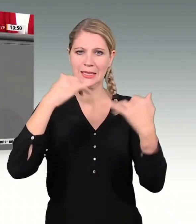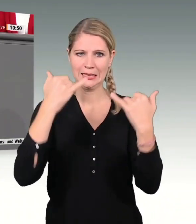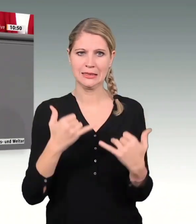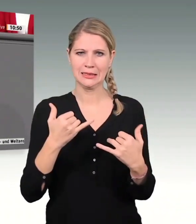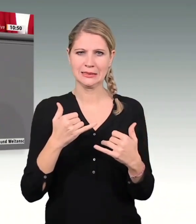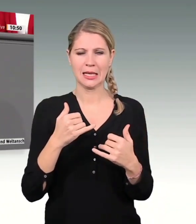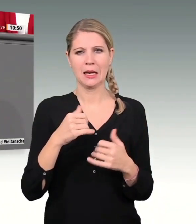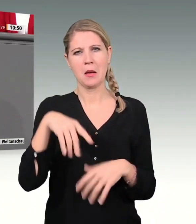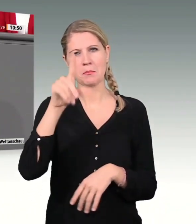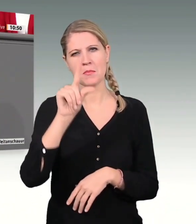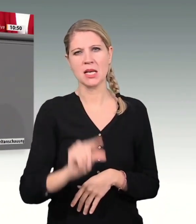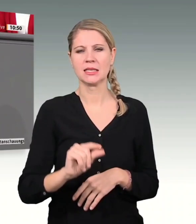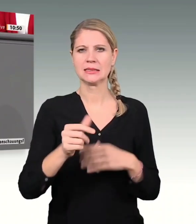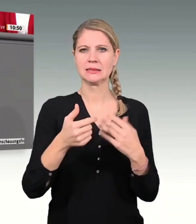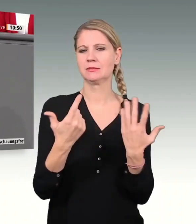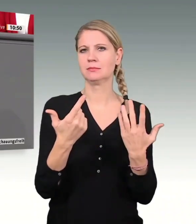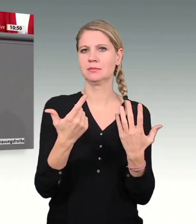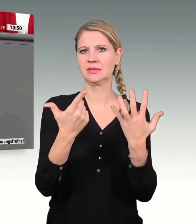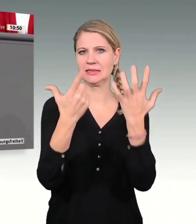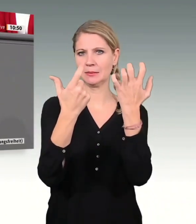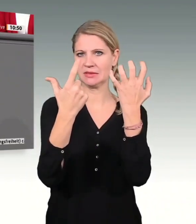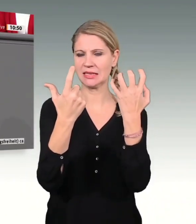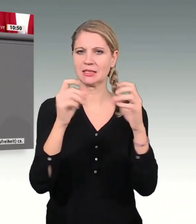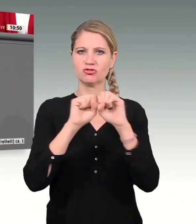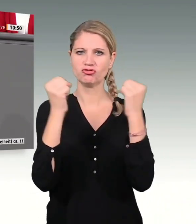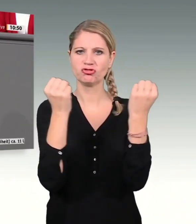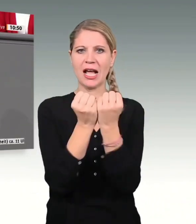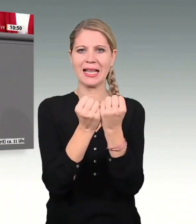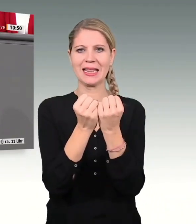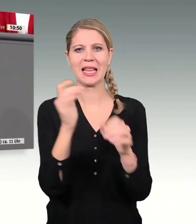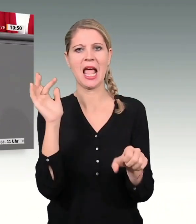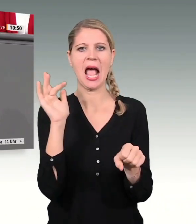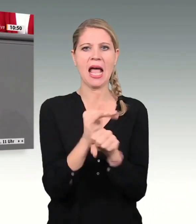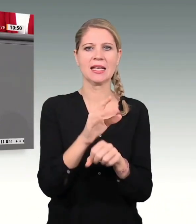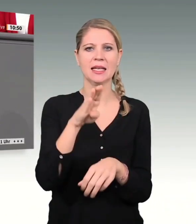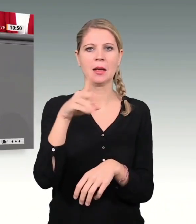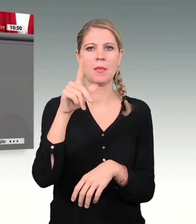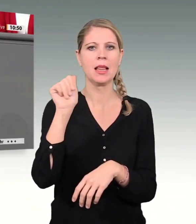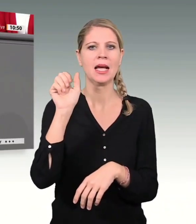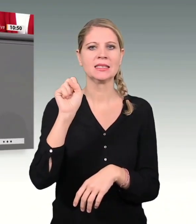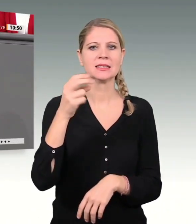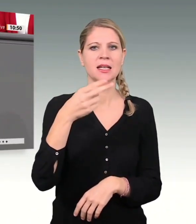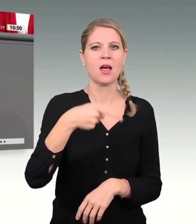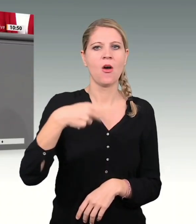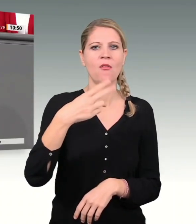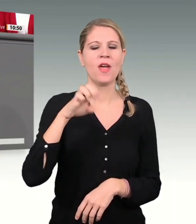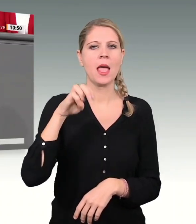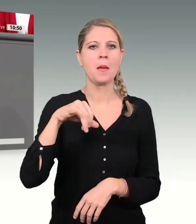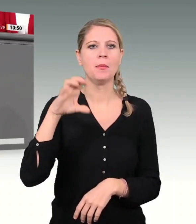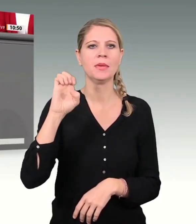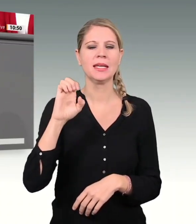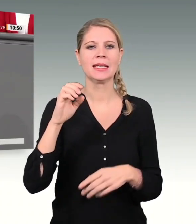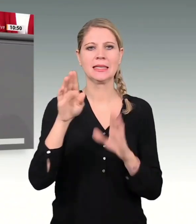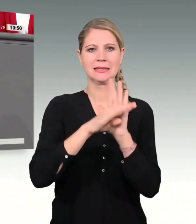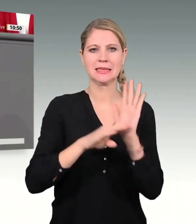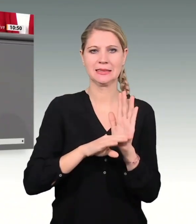mindestens 70 Staaten Antiblasphemie-Gesetze. In circa 40 Staaten weltweit ist mindestens eine